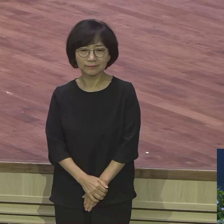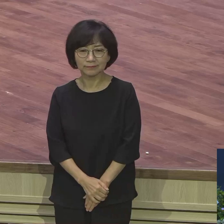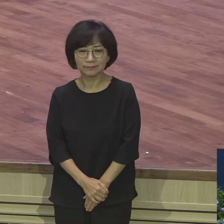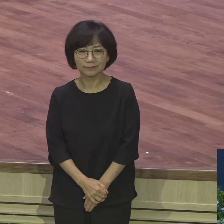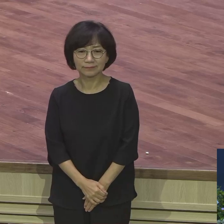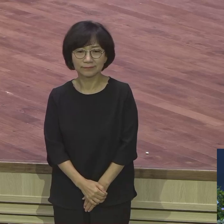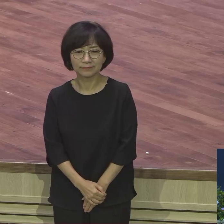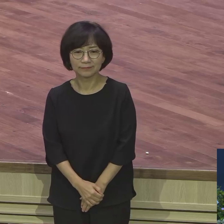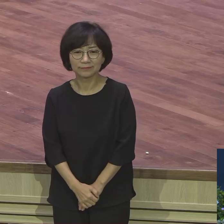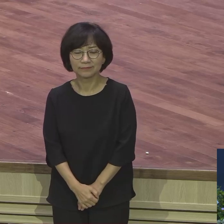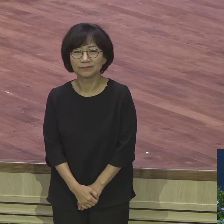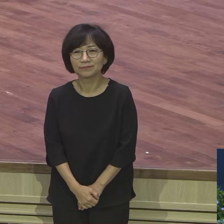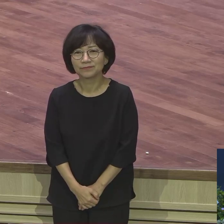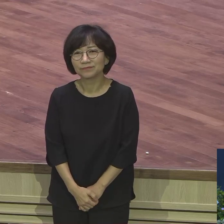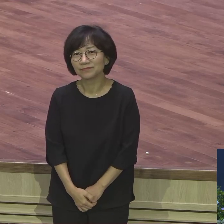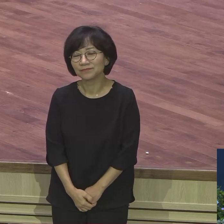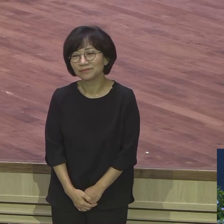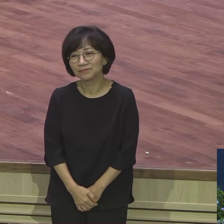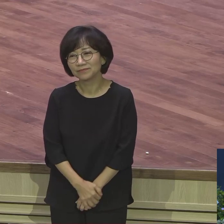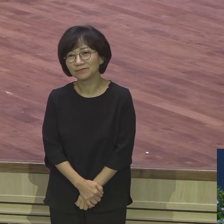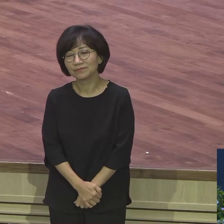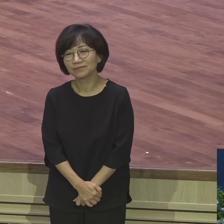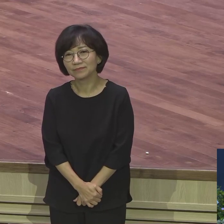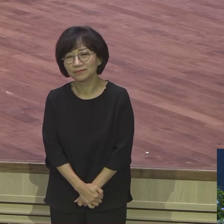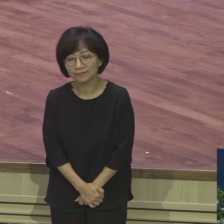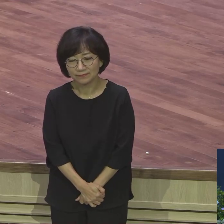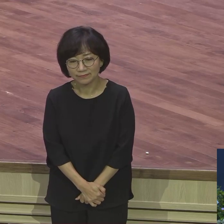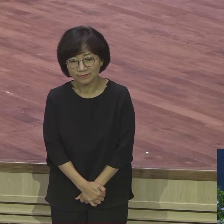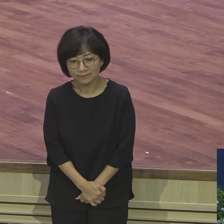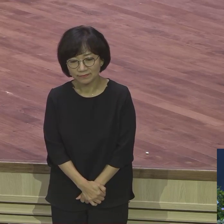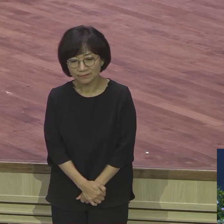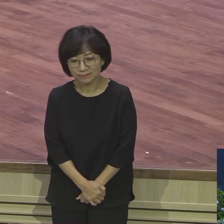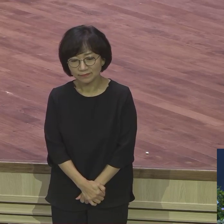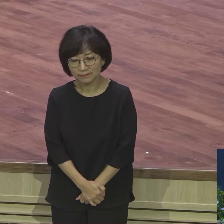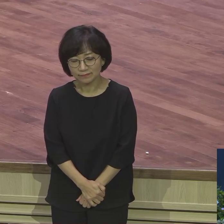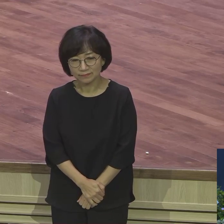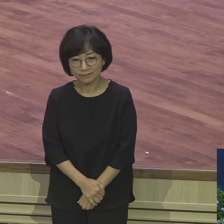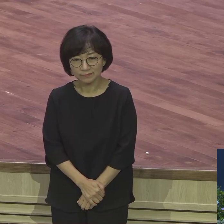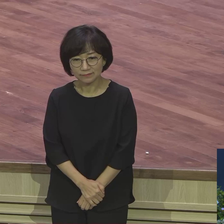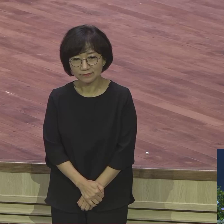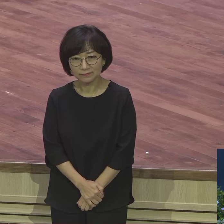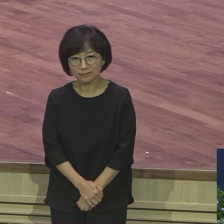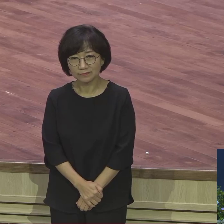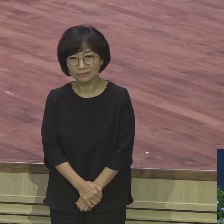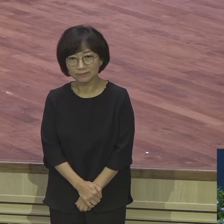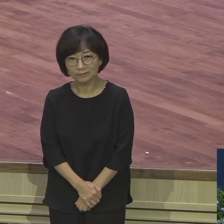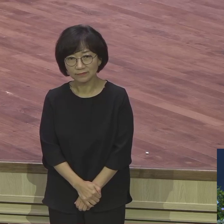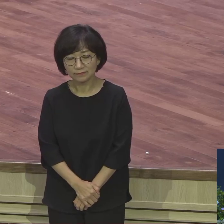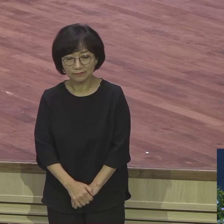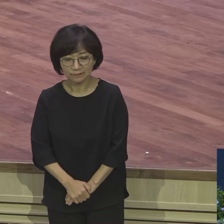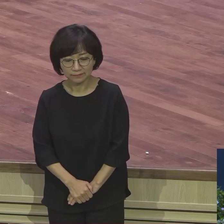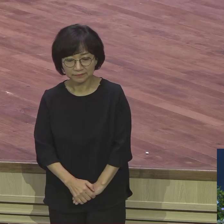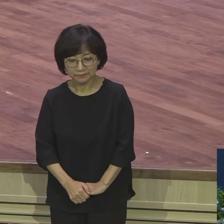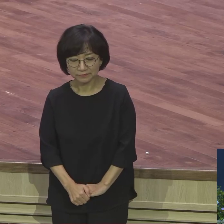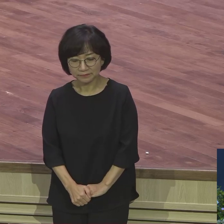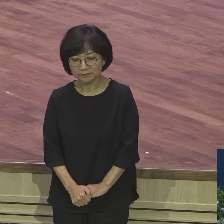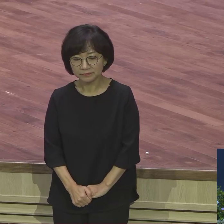여러분 오늘 이 밤에 내가 신앙생활을 얼마나 잘못하고 있는가 내 생각이 얼마나 틀렸는가